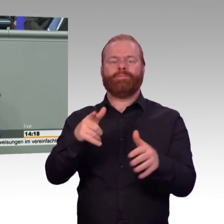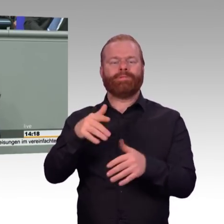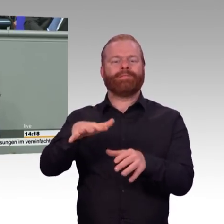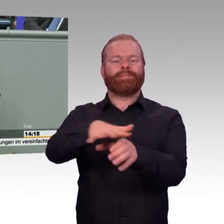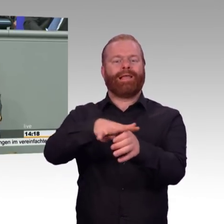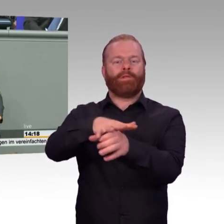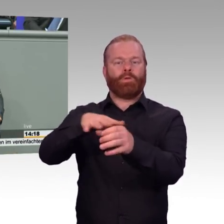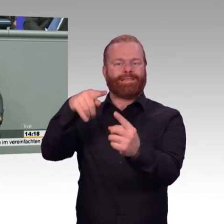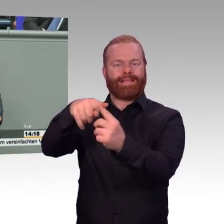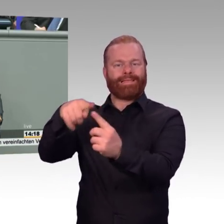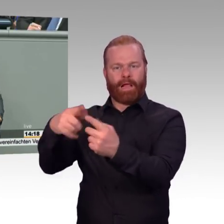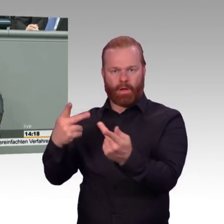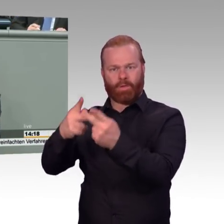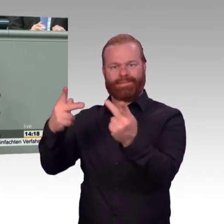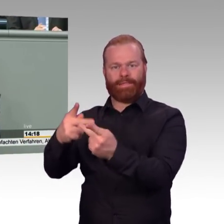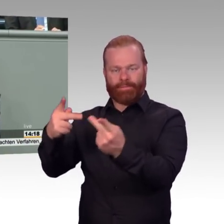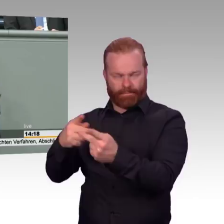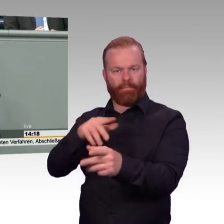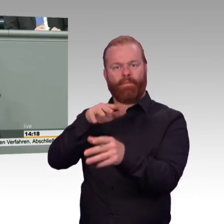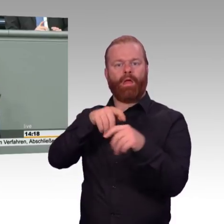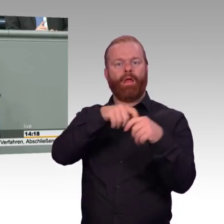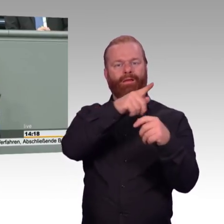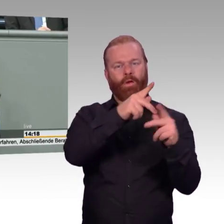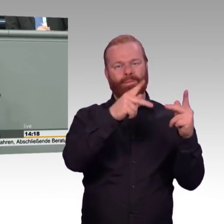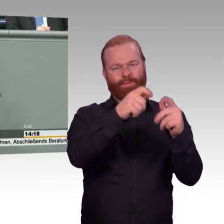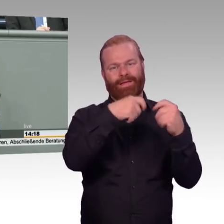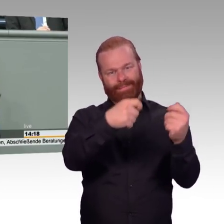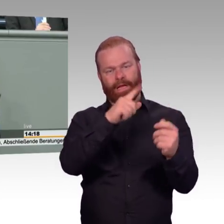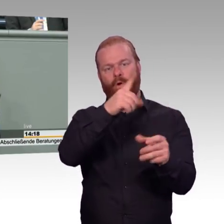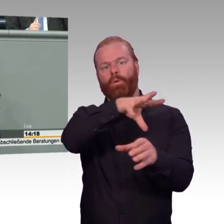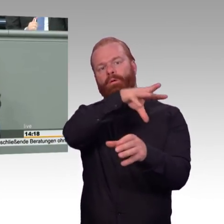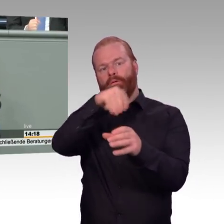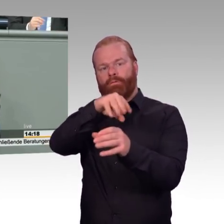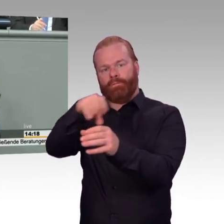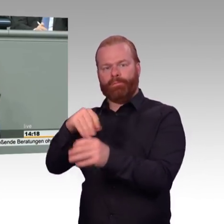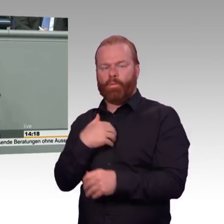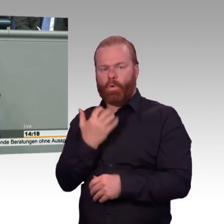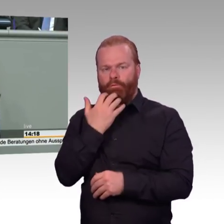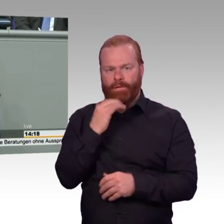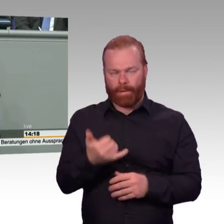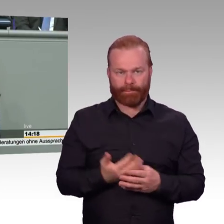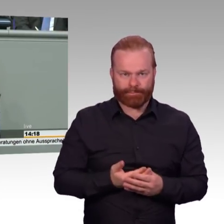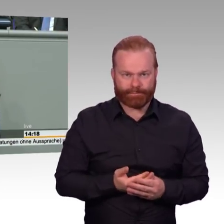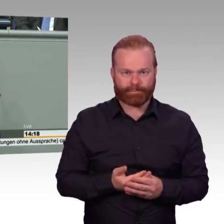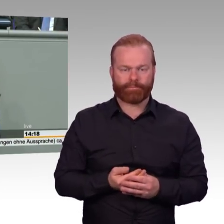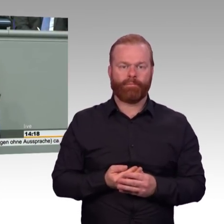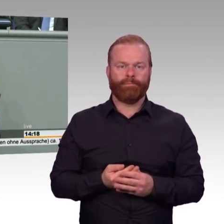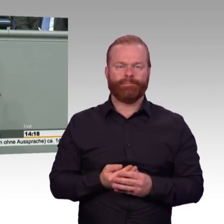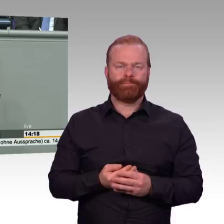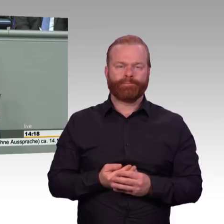Aber nichtsdestotrotz, der Klimaschutzantrag der Grünen, auch als Sofortprogramm genannt, ist im Grunde genommen eine